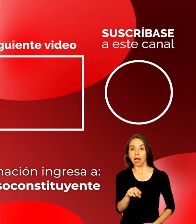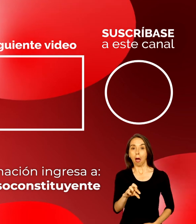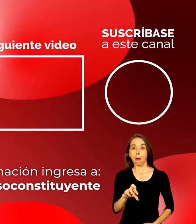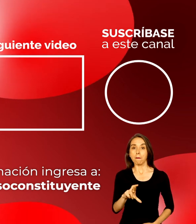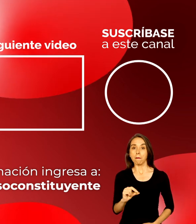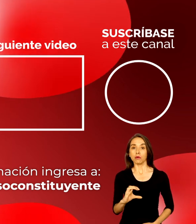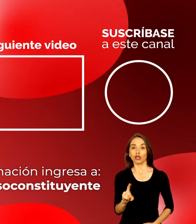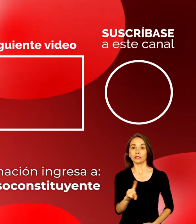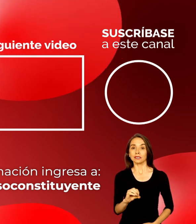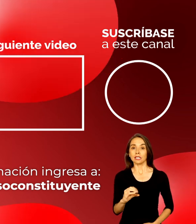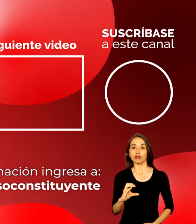constituyente.